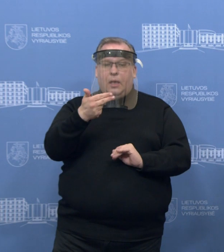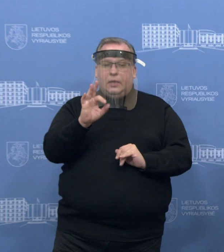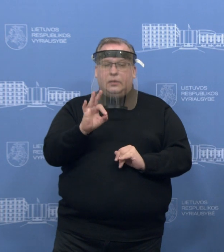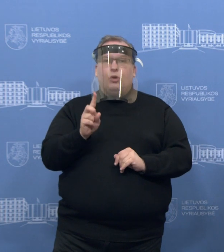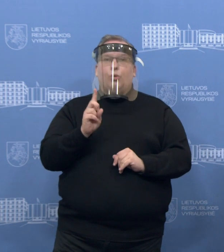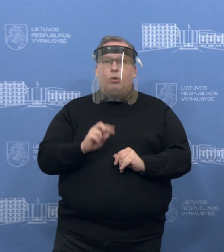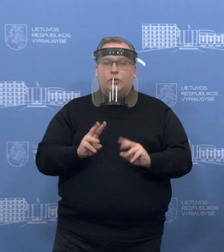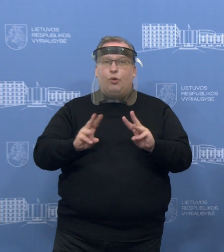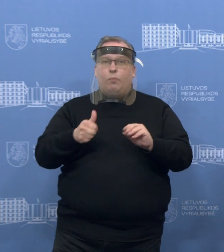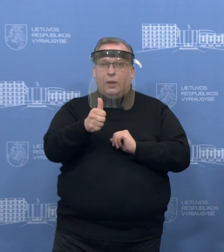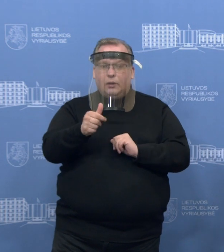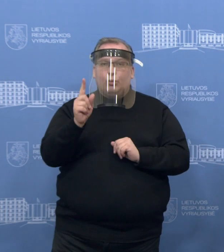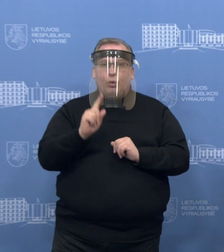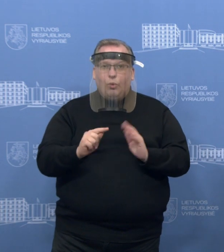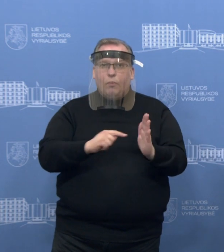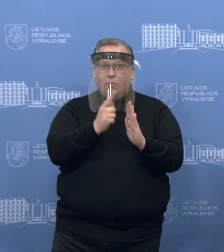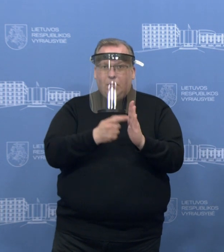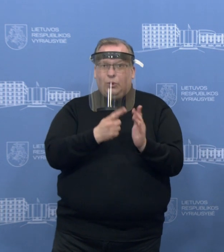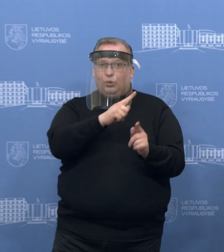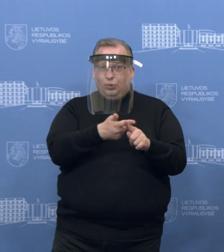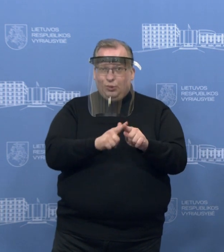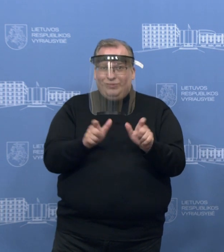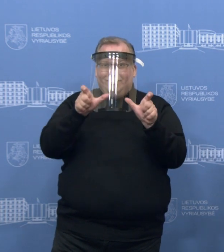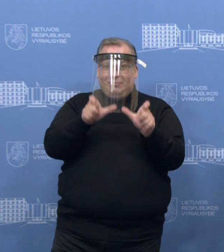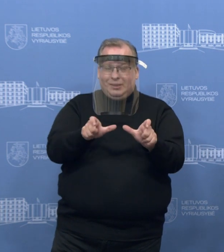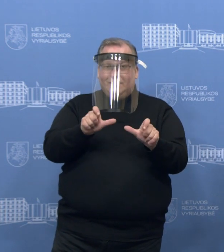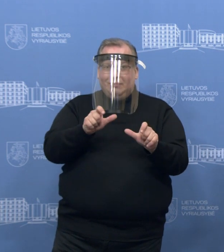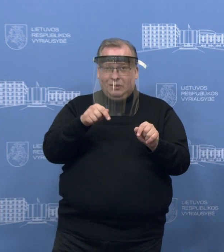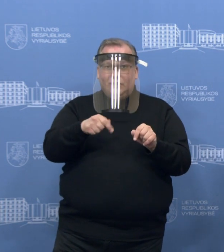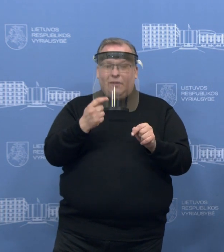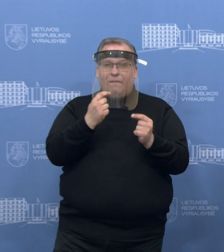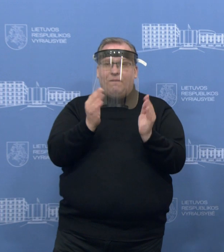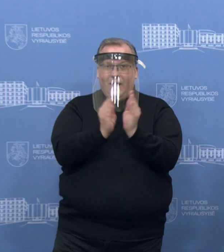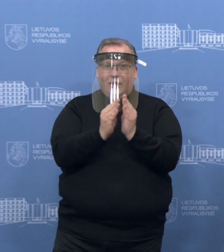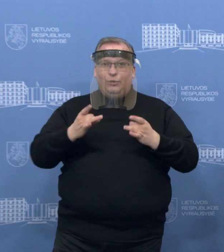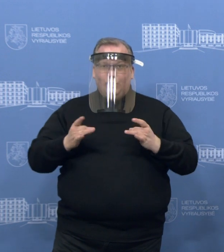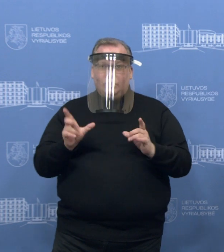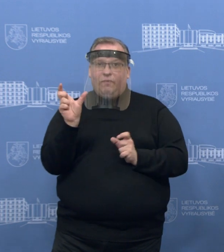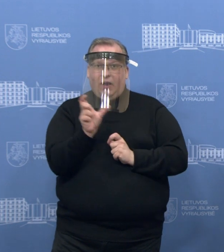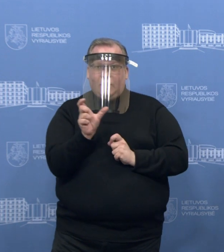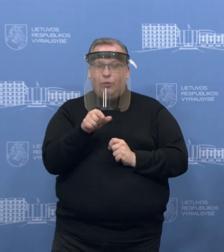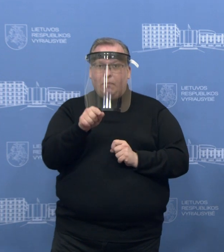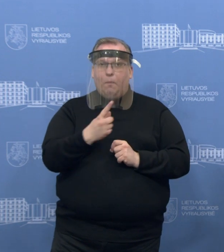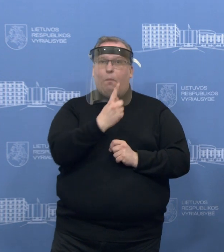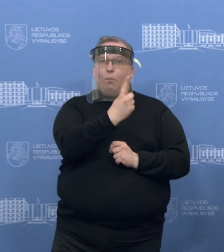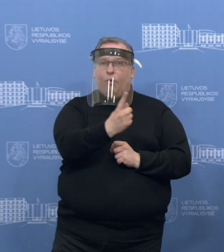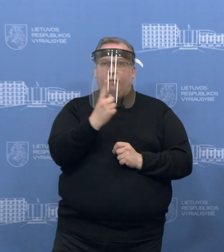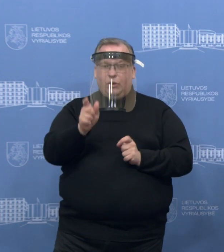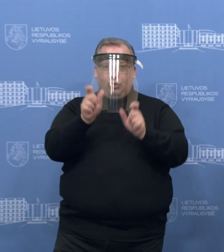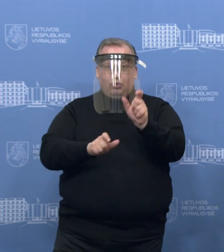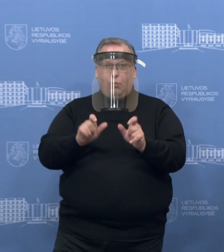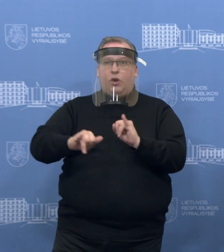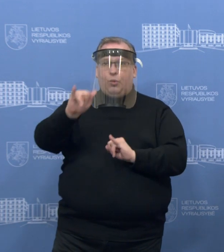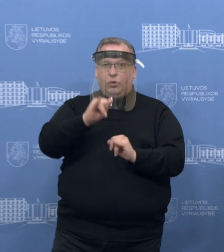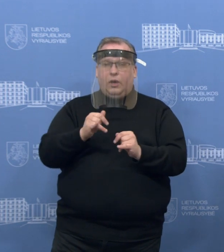norėjau dar pasitikslinti dėl tų ribojimų su vaidgaliniu. Tai, kaip bus elgiamas į tais pavieniais žmonėm, kurie vis dar